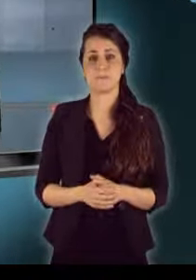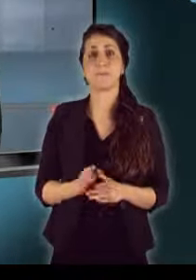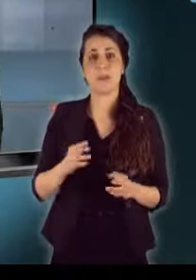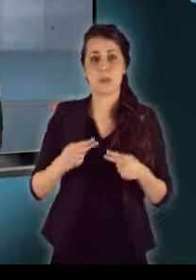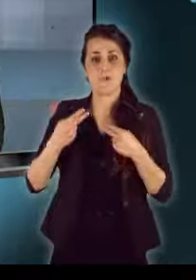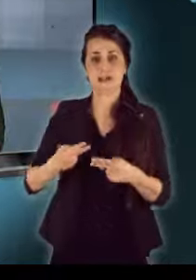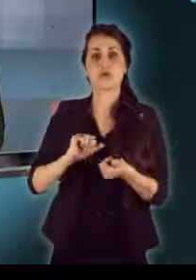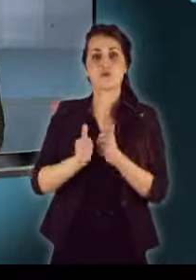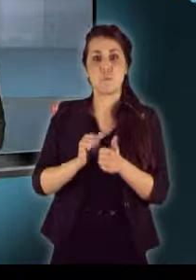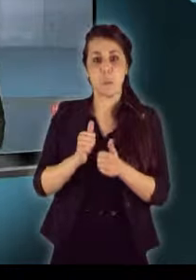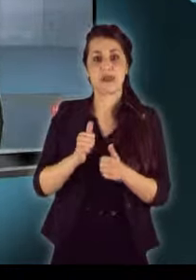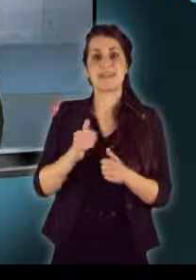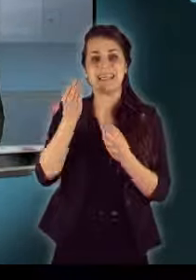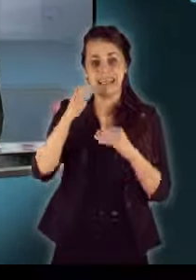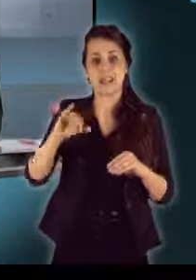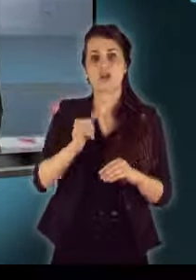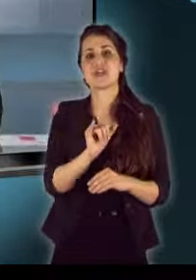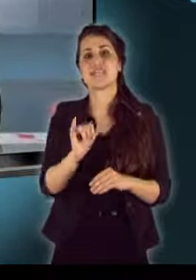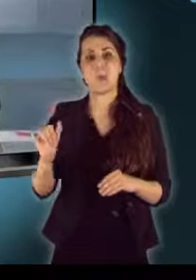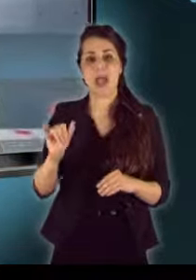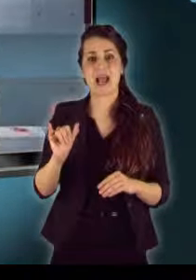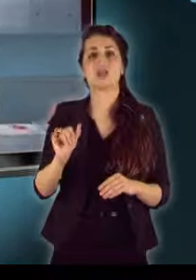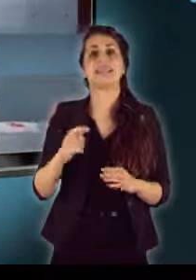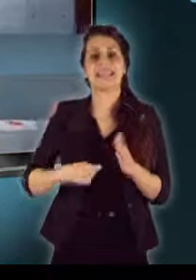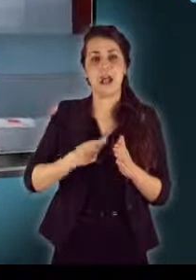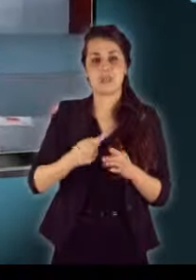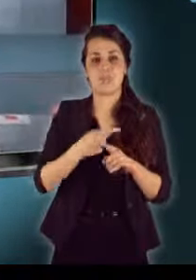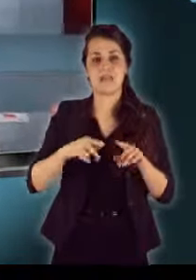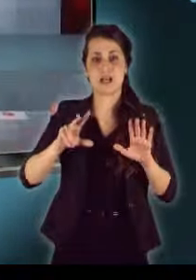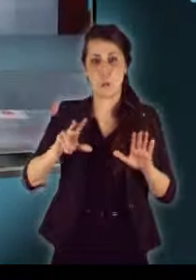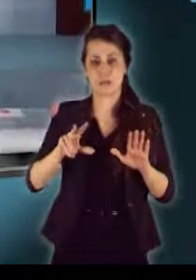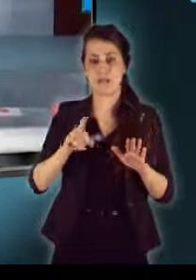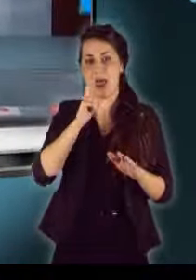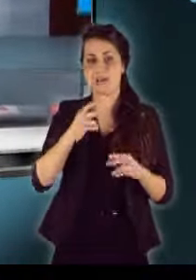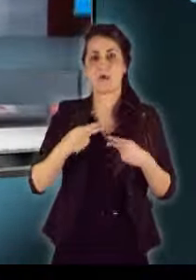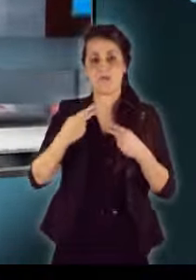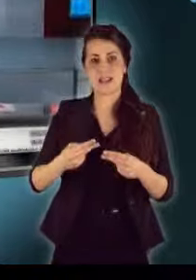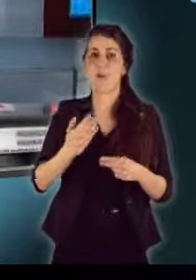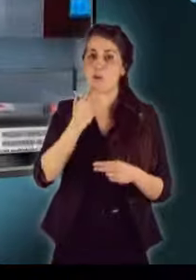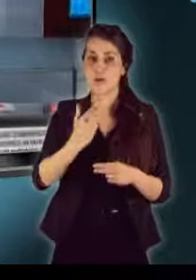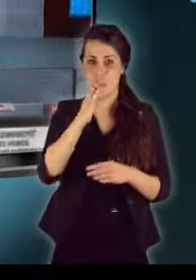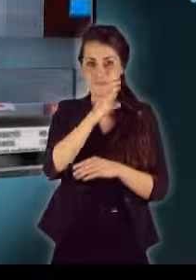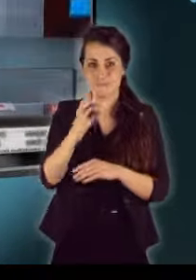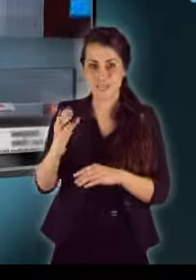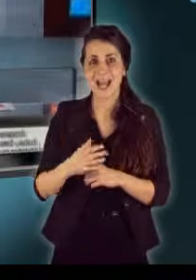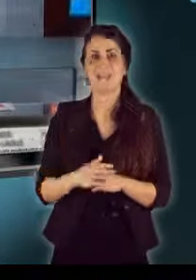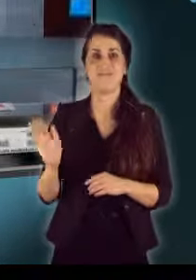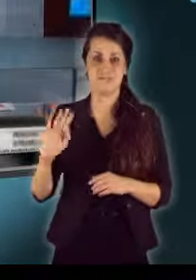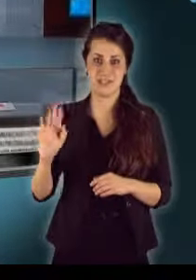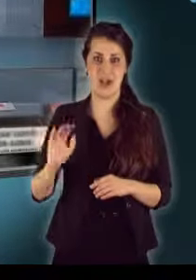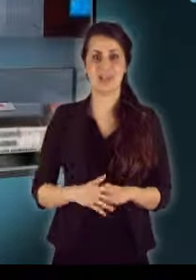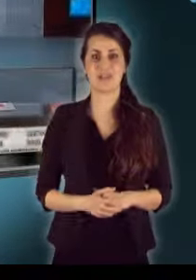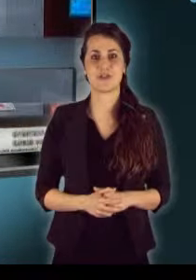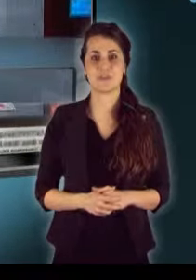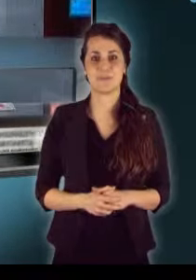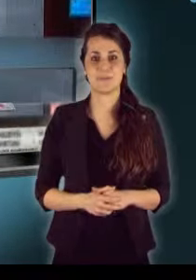Következnek a sporthírek és az időjárás jelentés, híradóval pedig fél nyolckor jelentkezünk legközelebb. Köszönöm, hogy velünk tartottak, viszontlátásra!